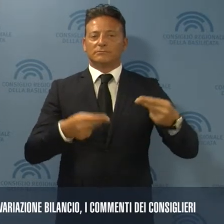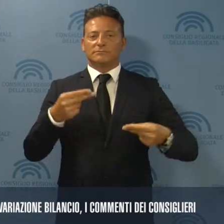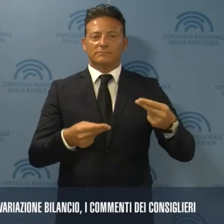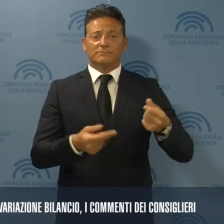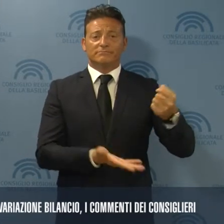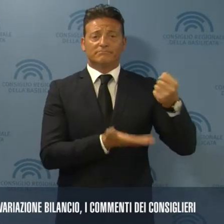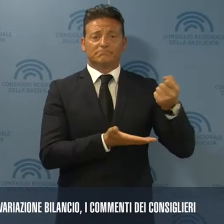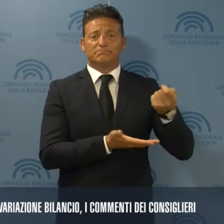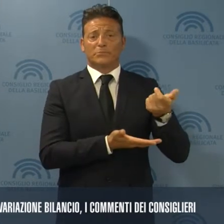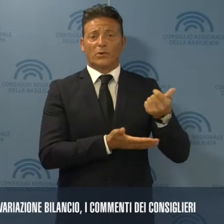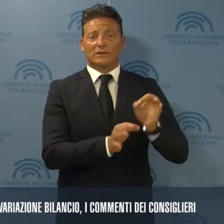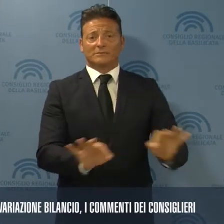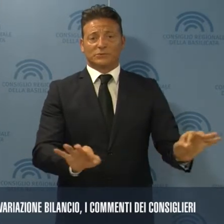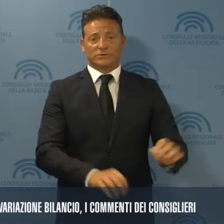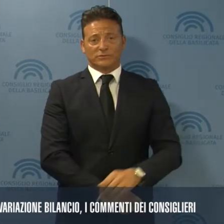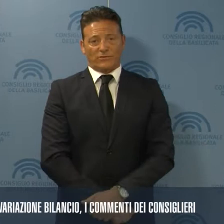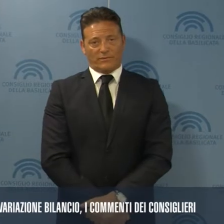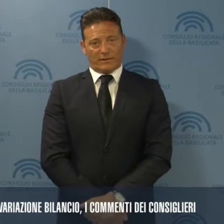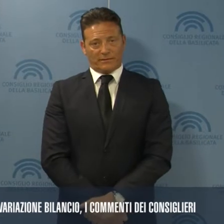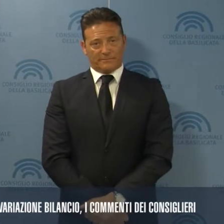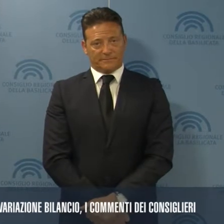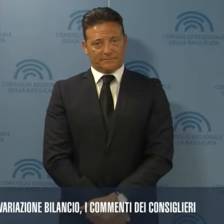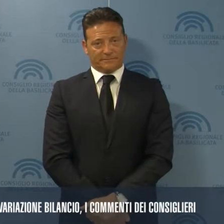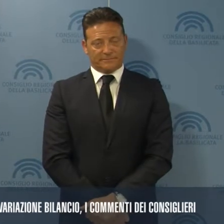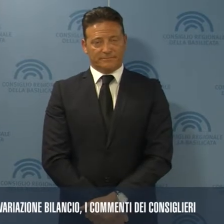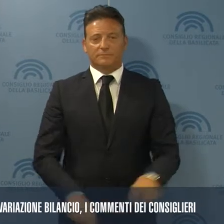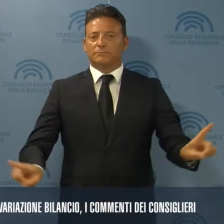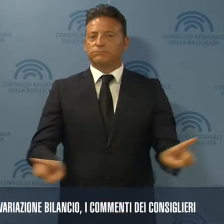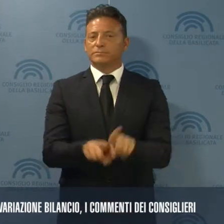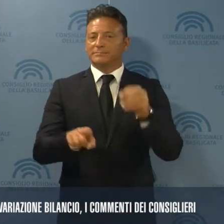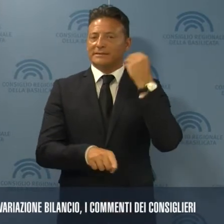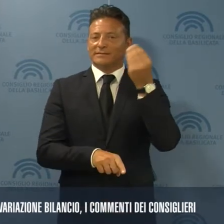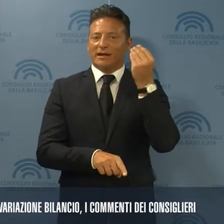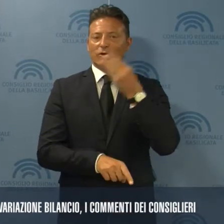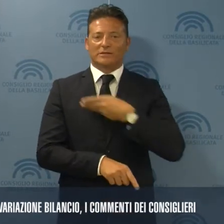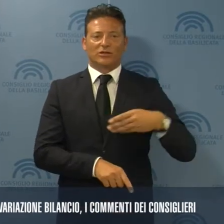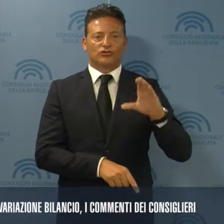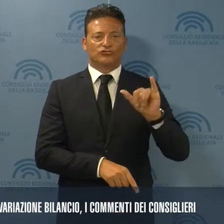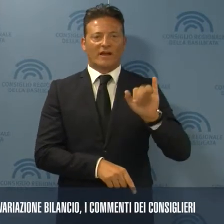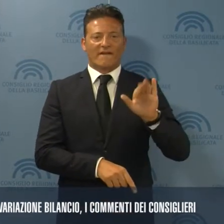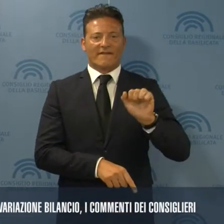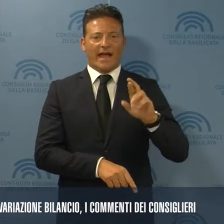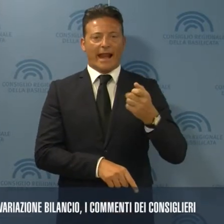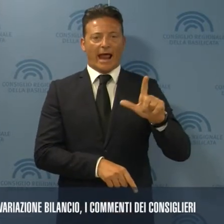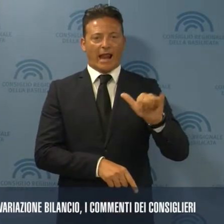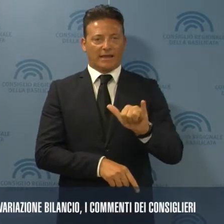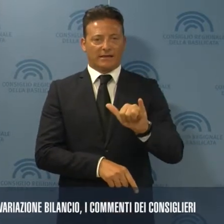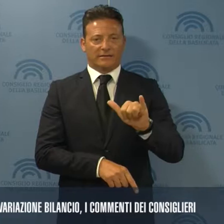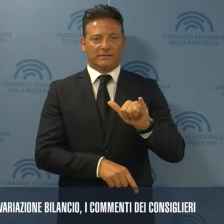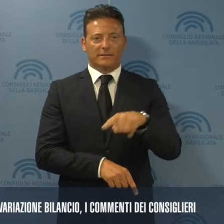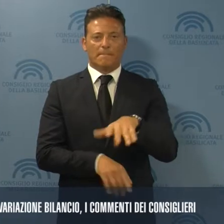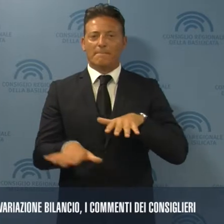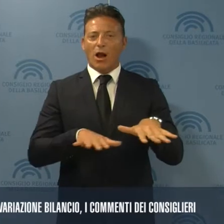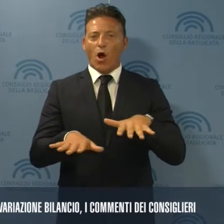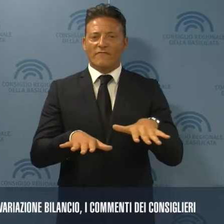'eseguità delle risorse a disposizione. Dello stesso avviso Cifarelli, secondo il quale la manovra